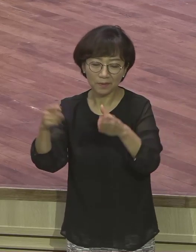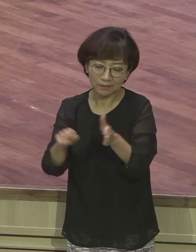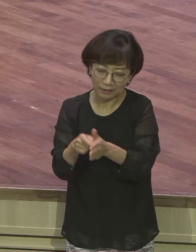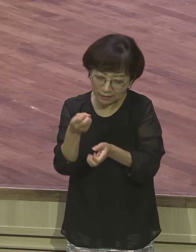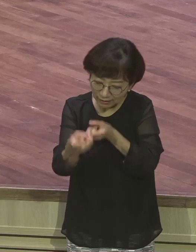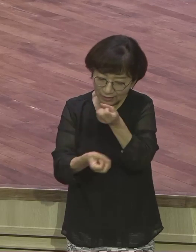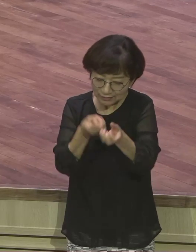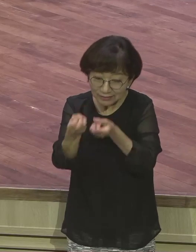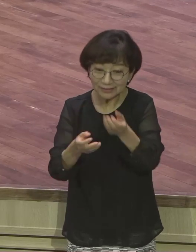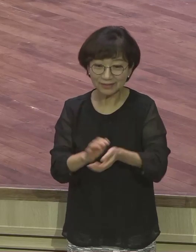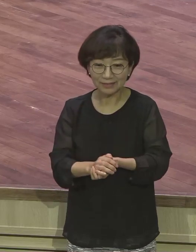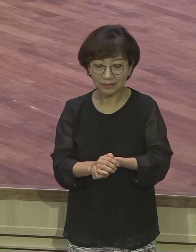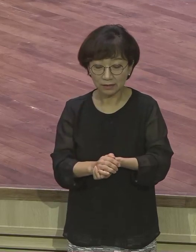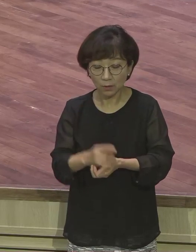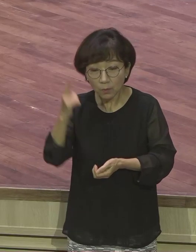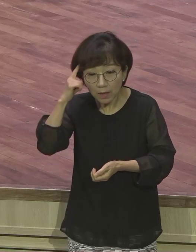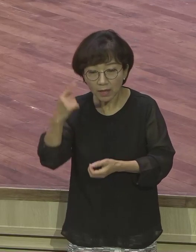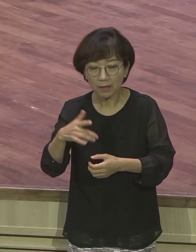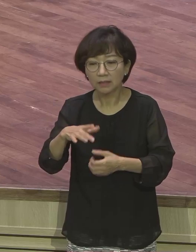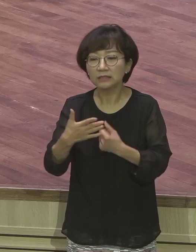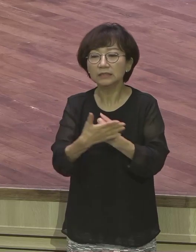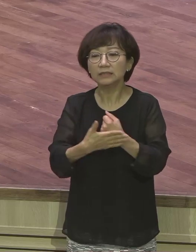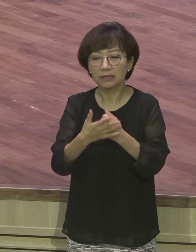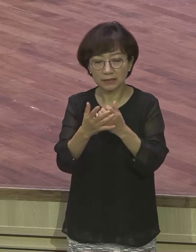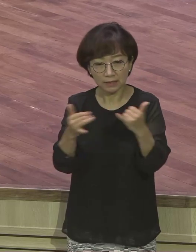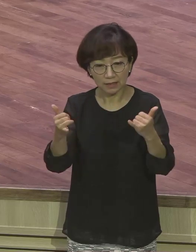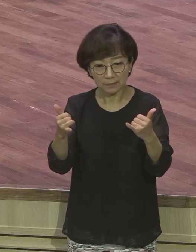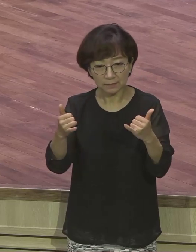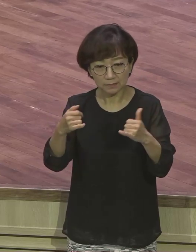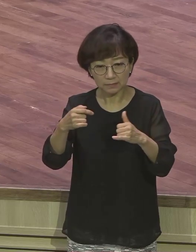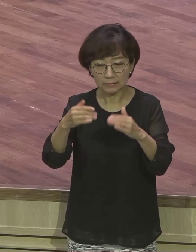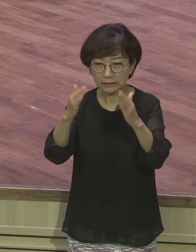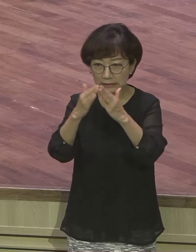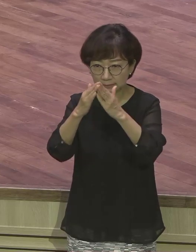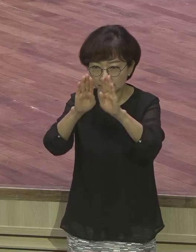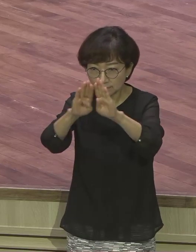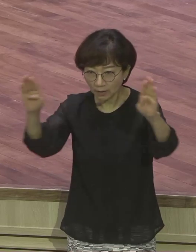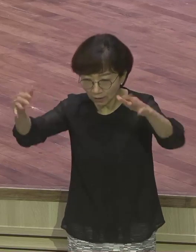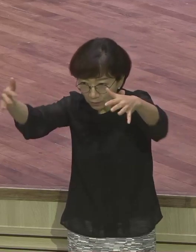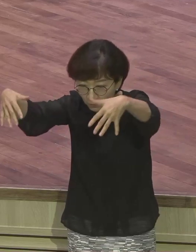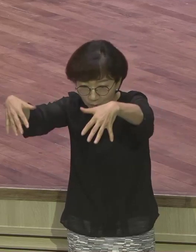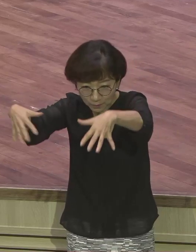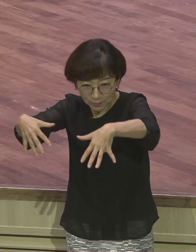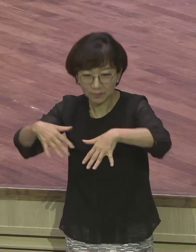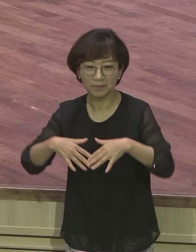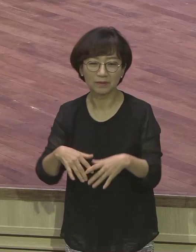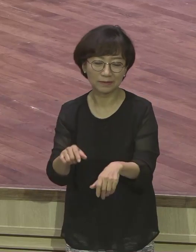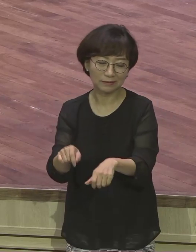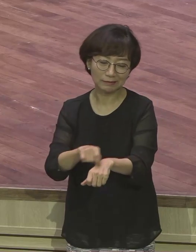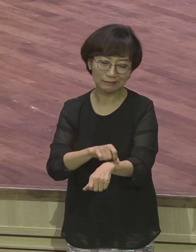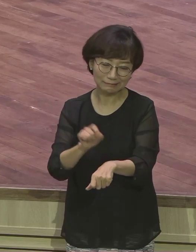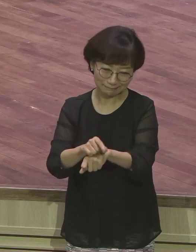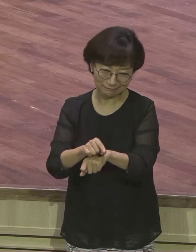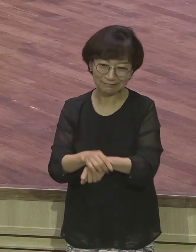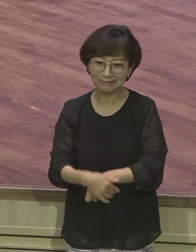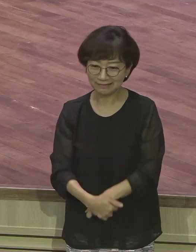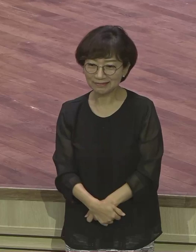집을 연다니까요. 미션은 이 말씀 운동 그래서 이 가정들이 다 이제